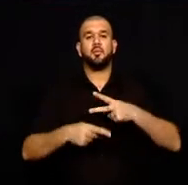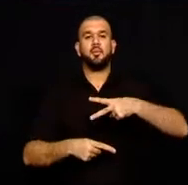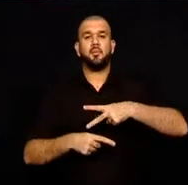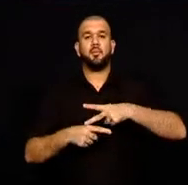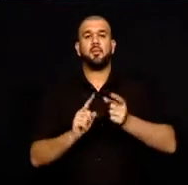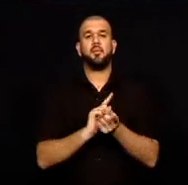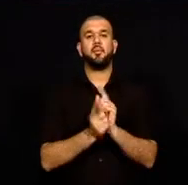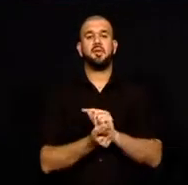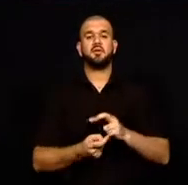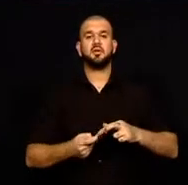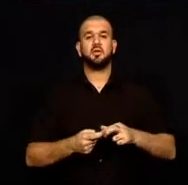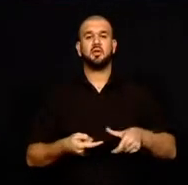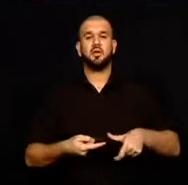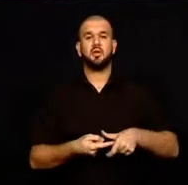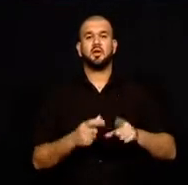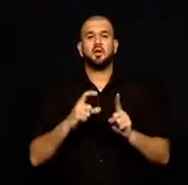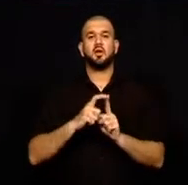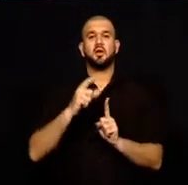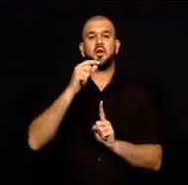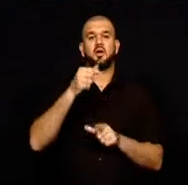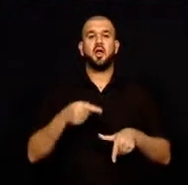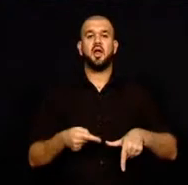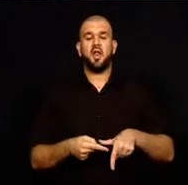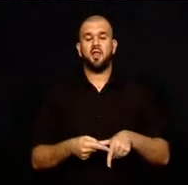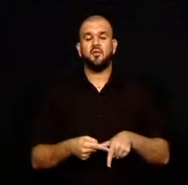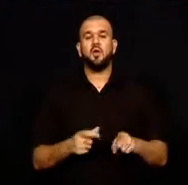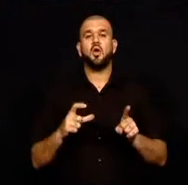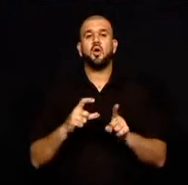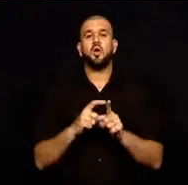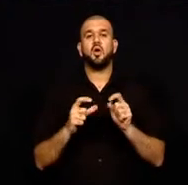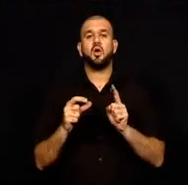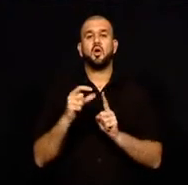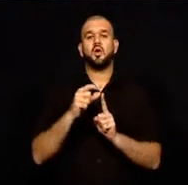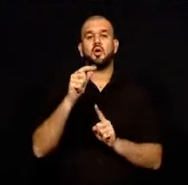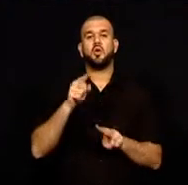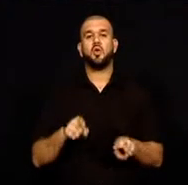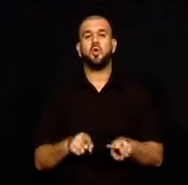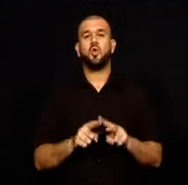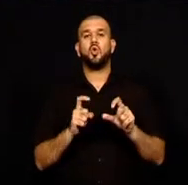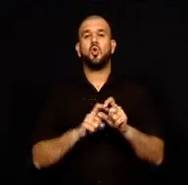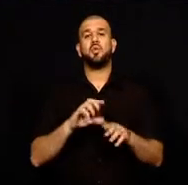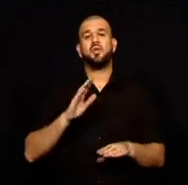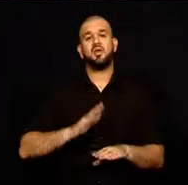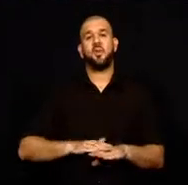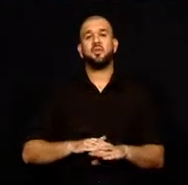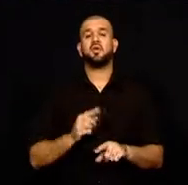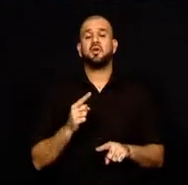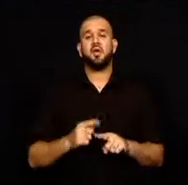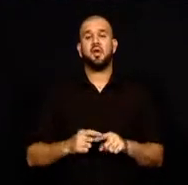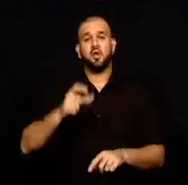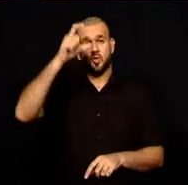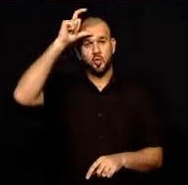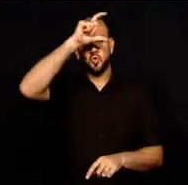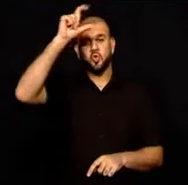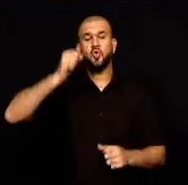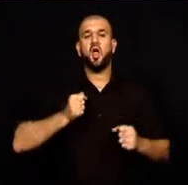Türkiye Atletizm Federasyonu Disiplin Kurulu tarafından 3 yıl pistlerden